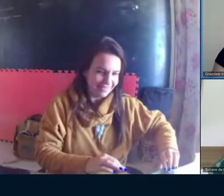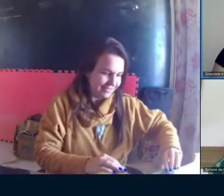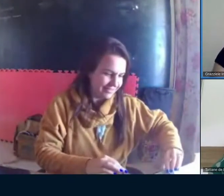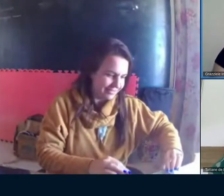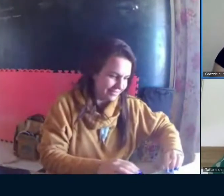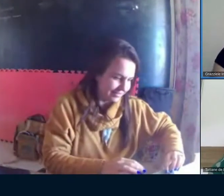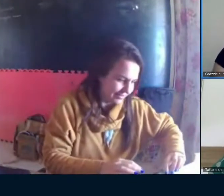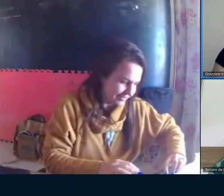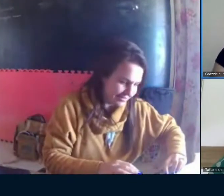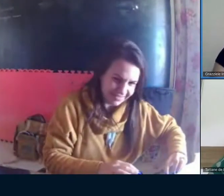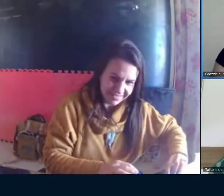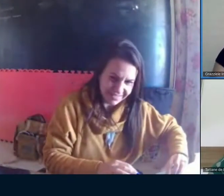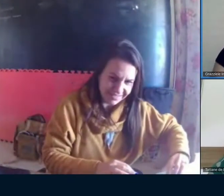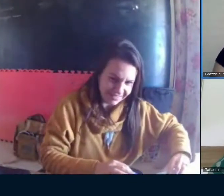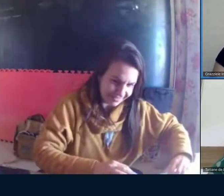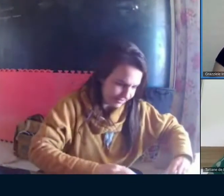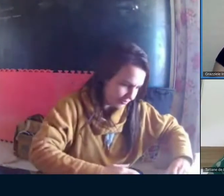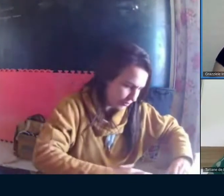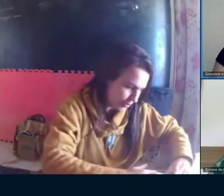entrevistou.